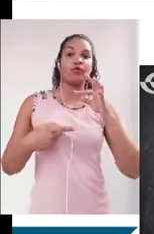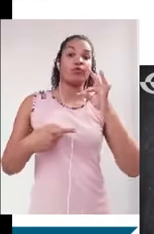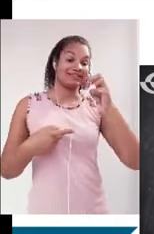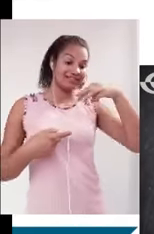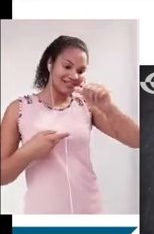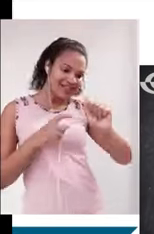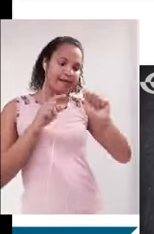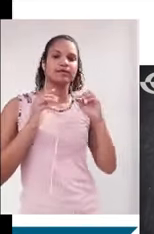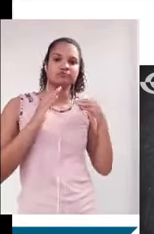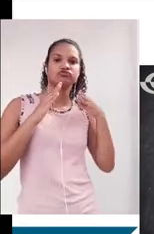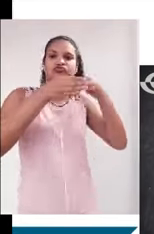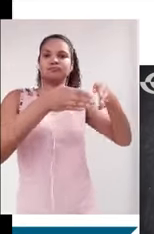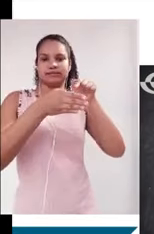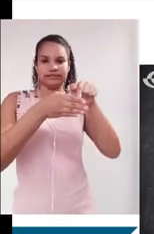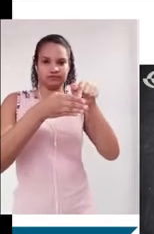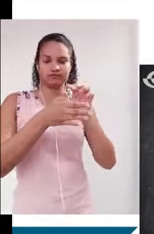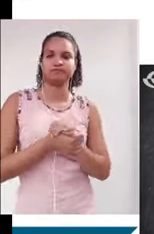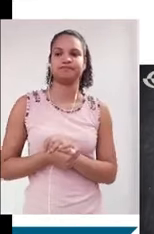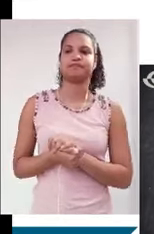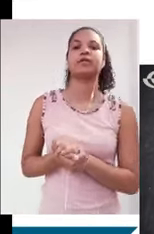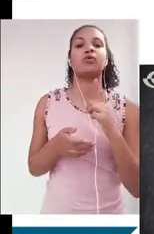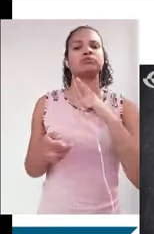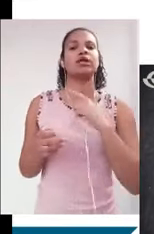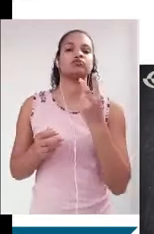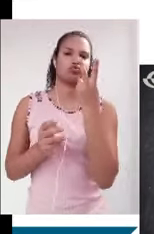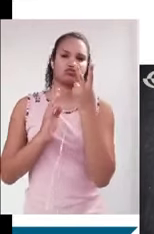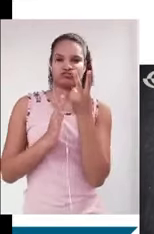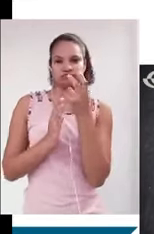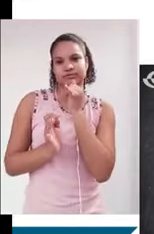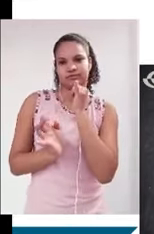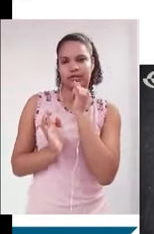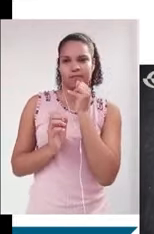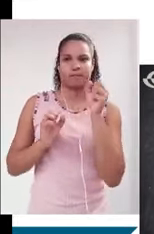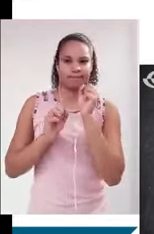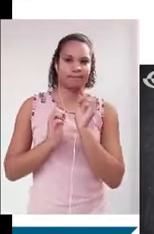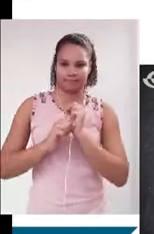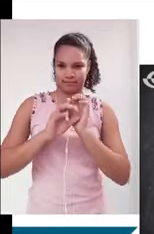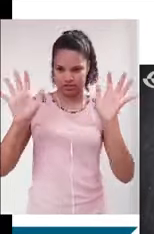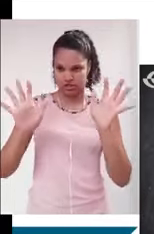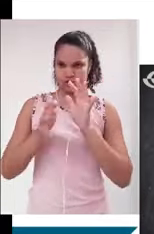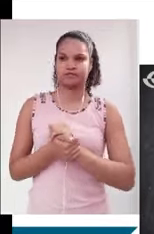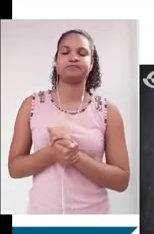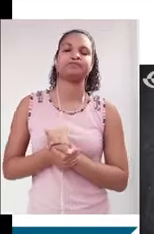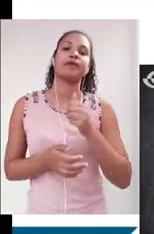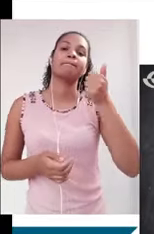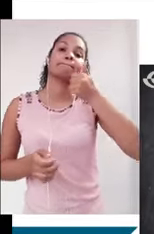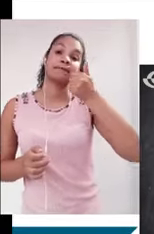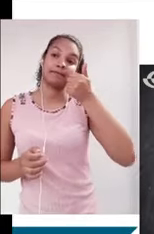específico. E para ilustrar isso, eu trouxe dois exemplos para que vocês consigam concretizar isso com um pouco mais de clareza. Vamos lá. O primeiro assunto